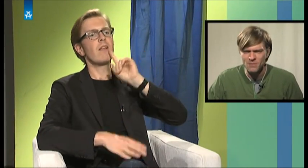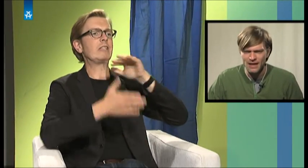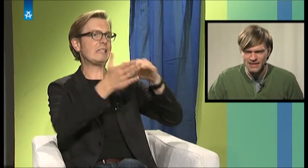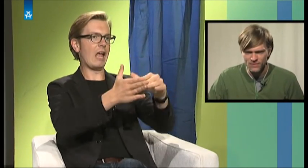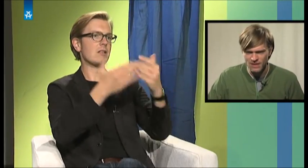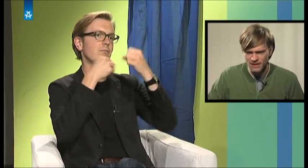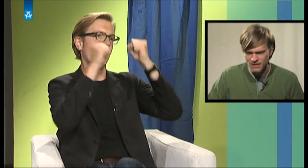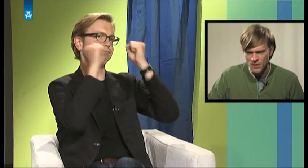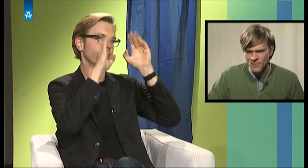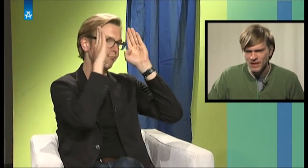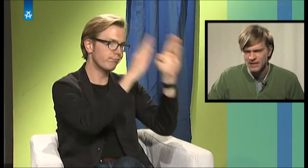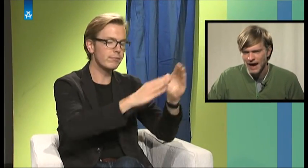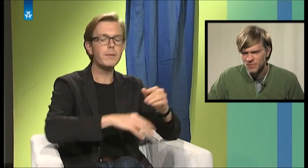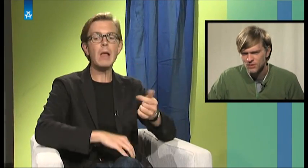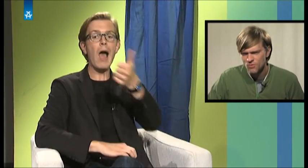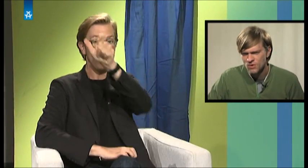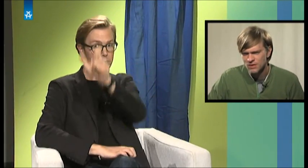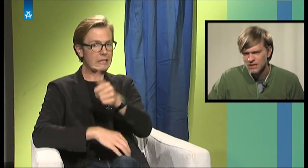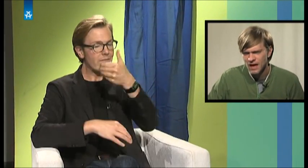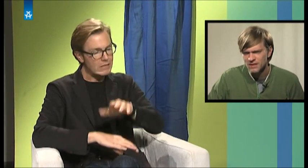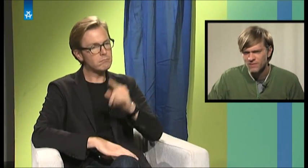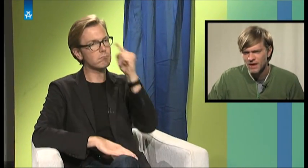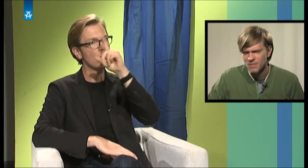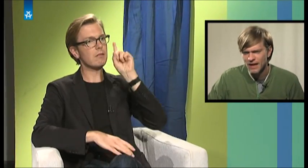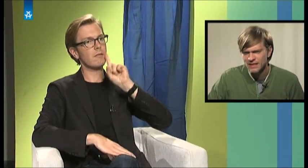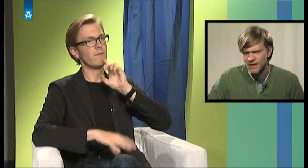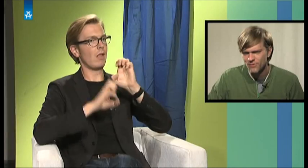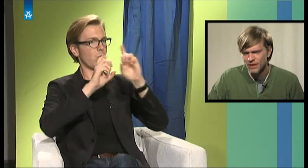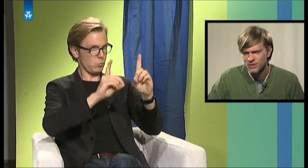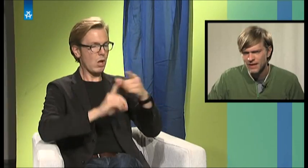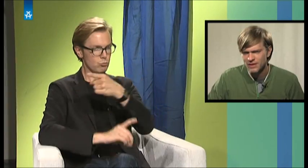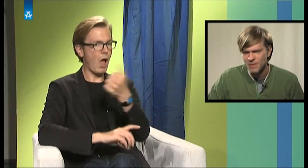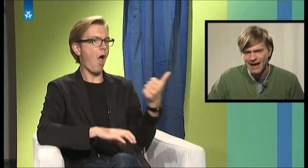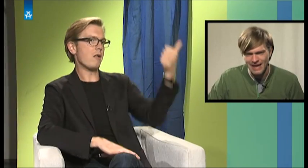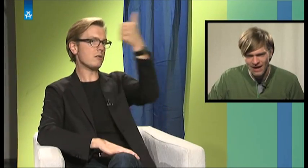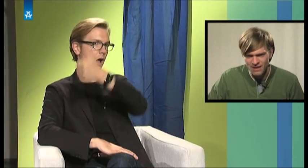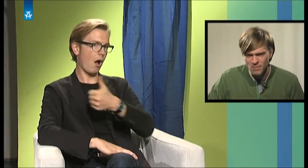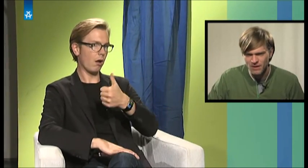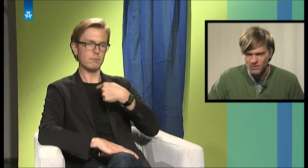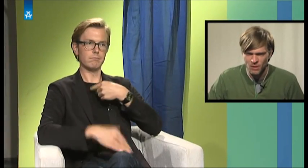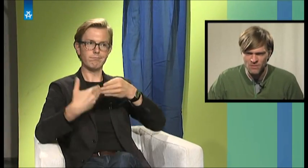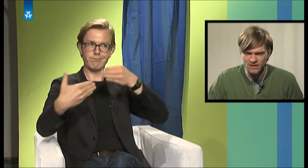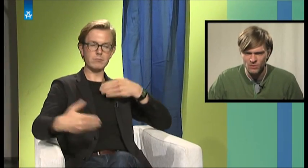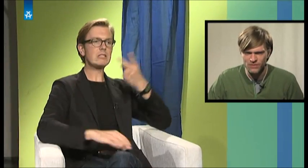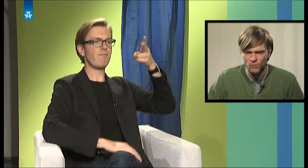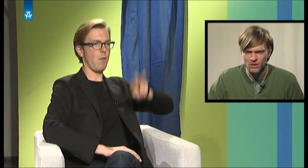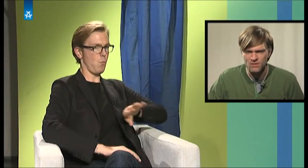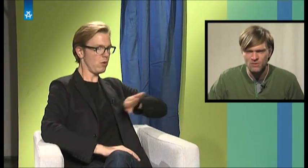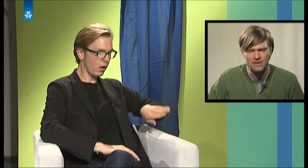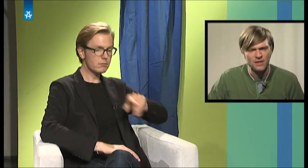im Bereich Death Studies. Eine Person, die ich kannte, die war im Bereich Death Education, das ist aber ein Jahr lang gemacht. bei mir waren es ja nur zwei Monate. Und die